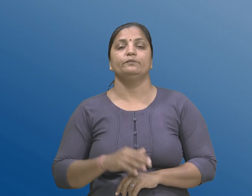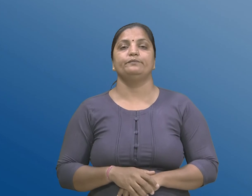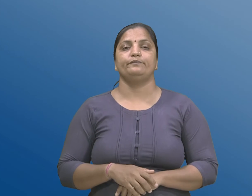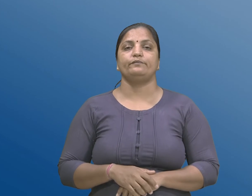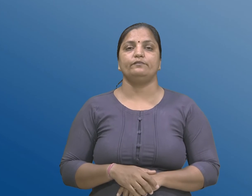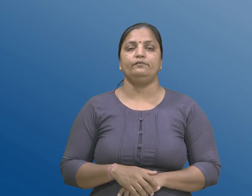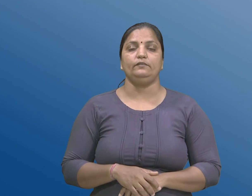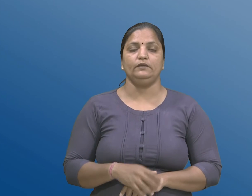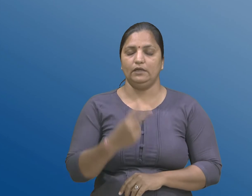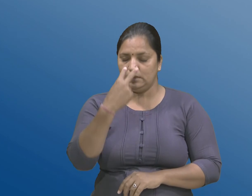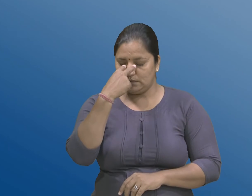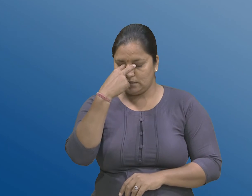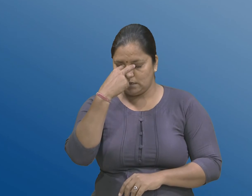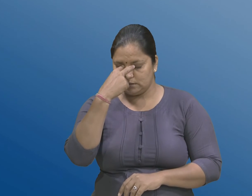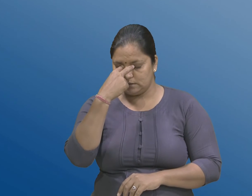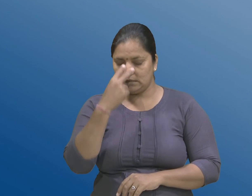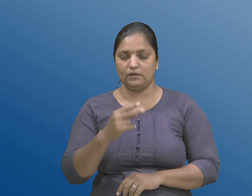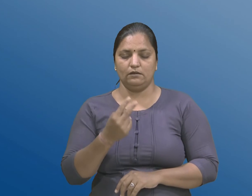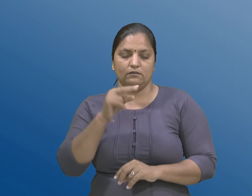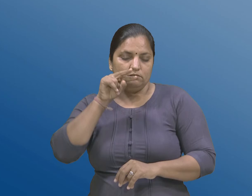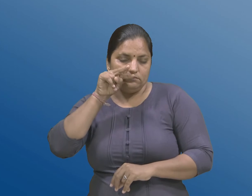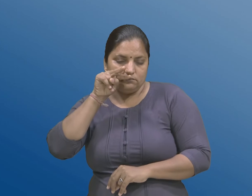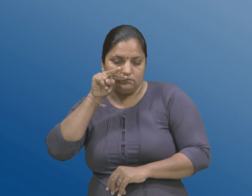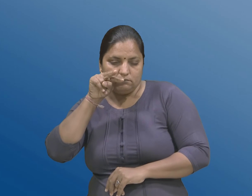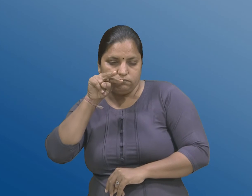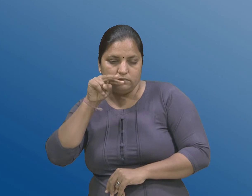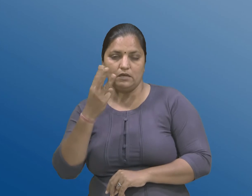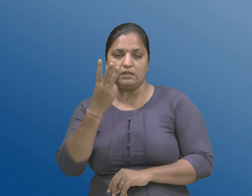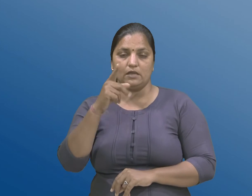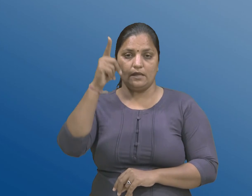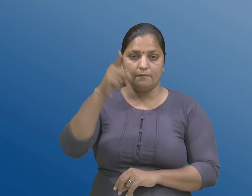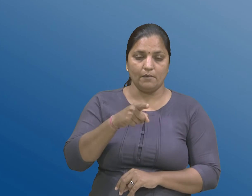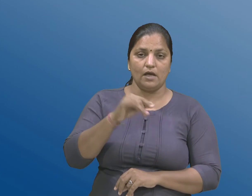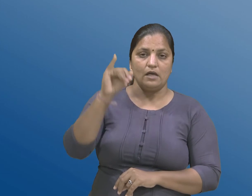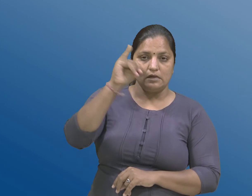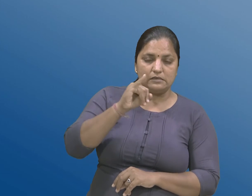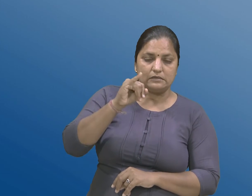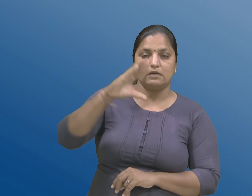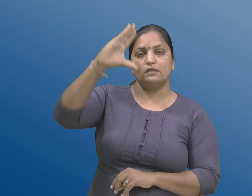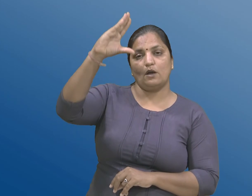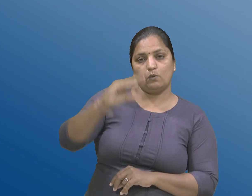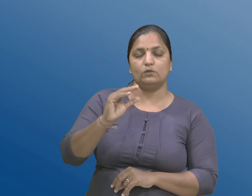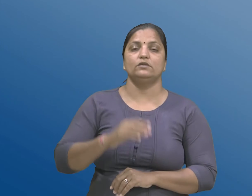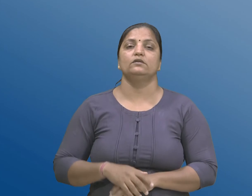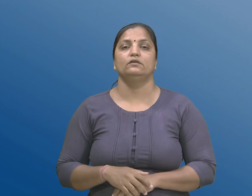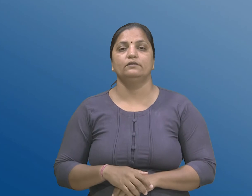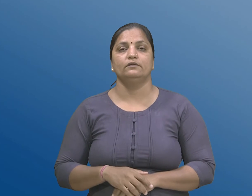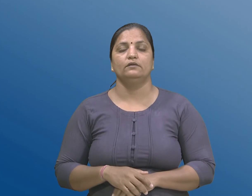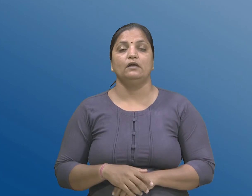द्रष्टीनी तिक्ष्णता 3 x 60 करता ओची अथवा